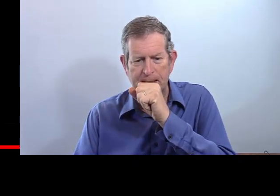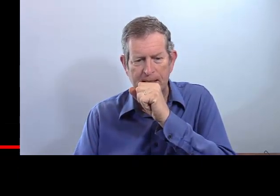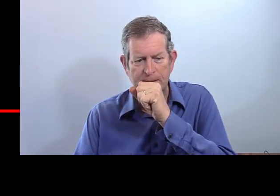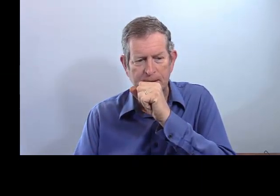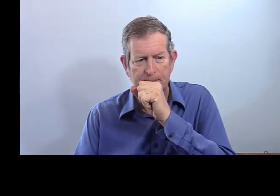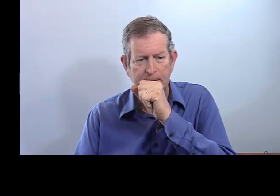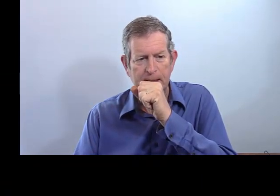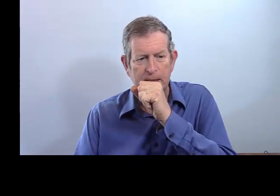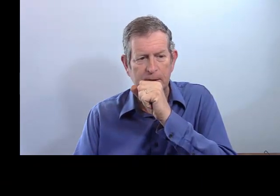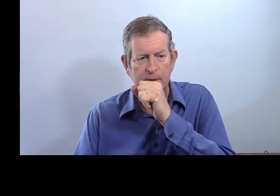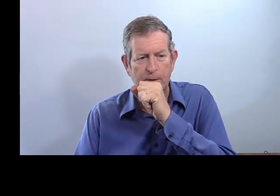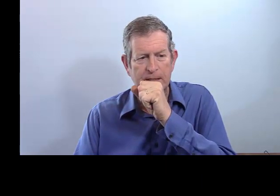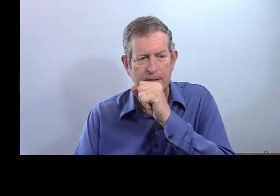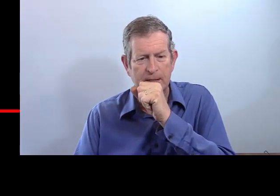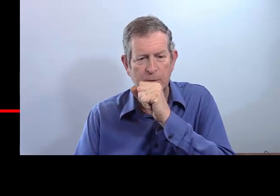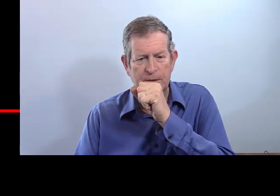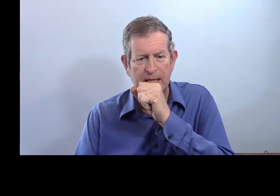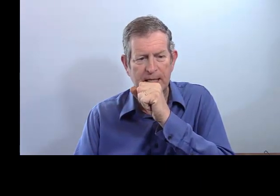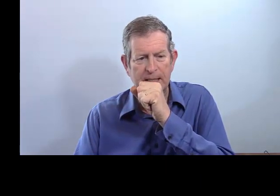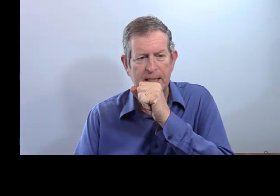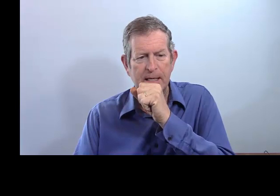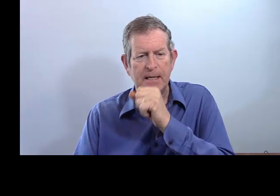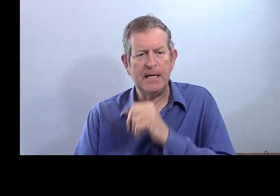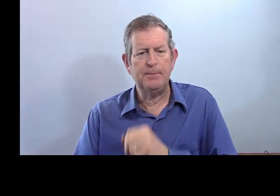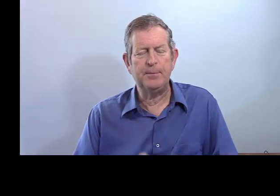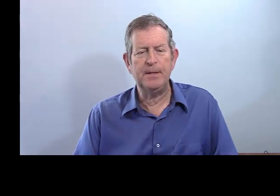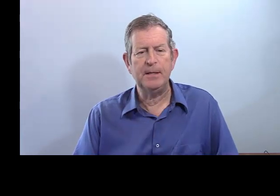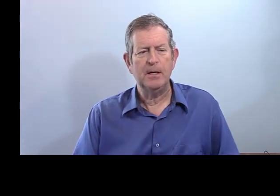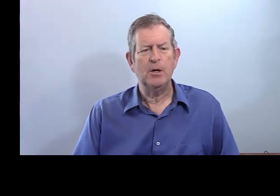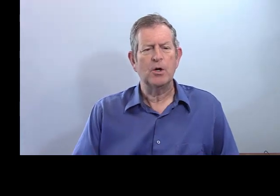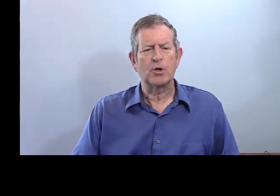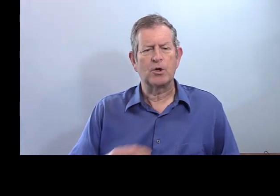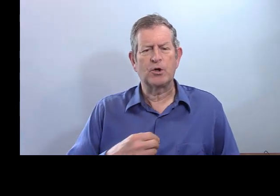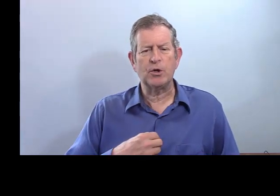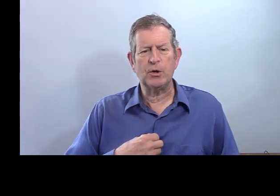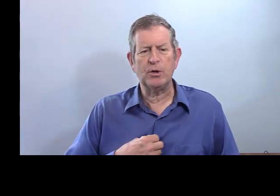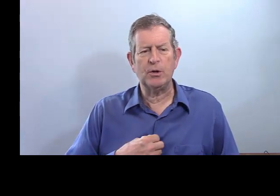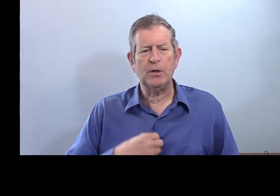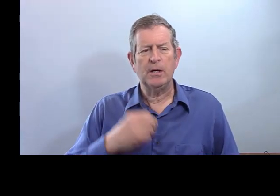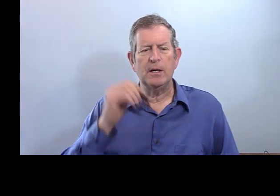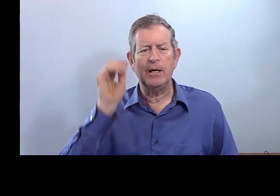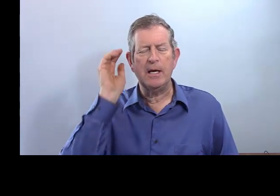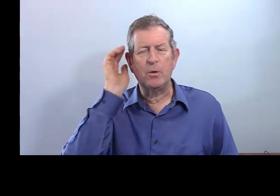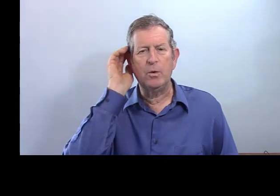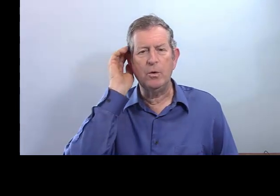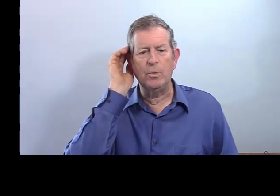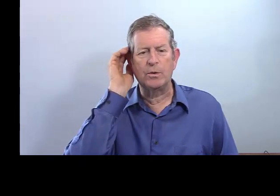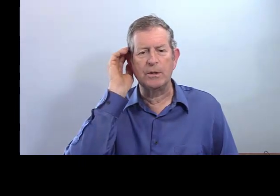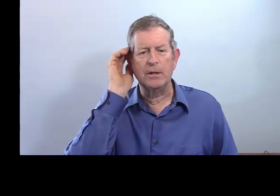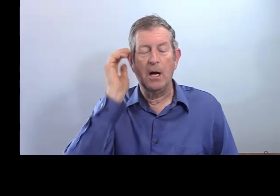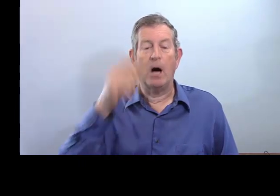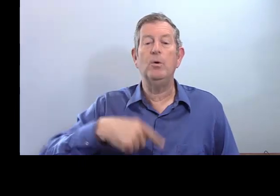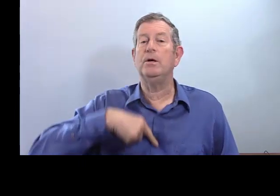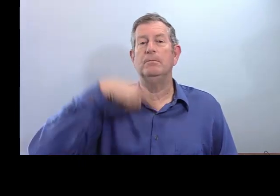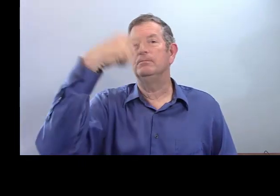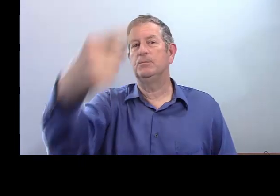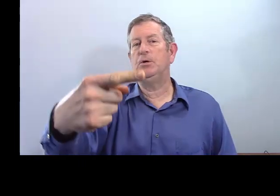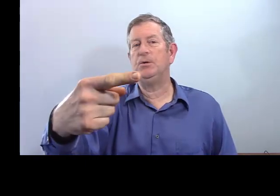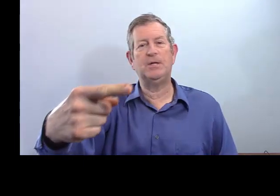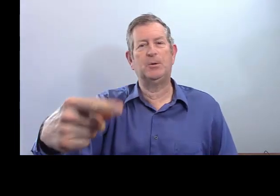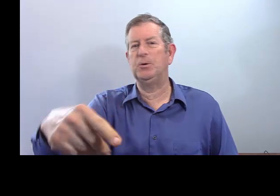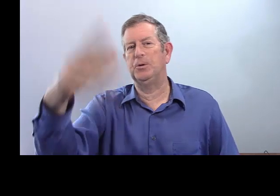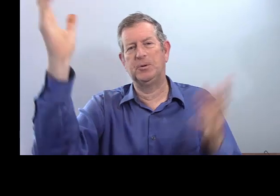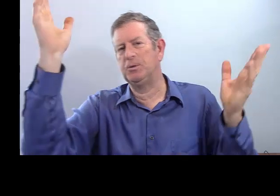Un petit instant. Voici, section 5 et puis je écoute. Ah oui,